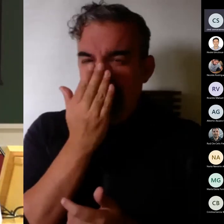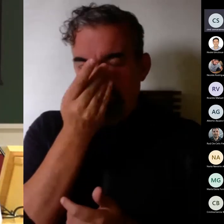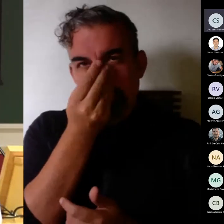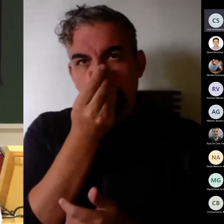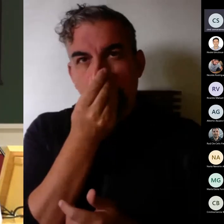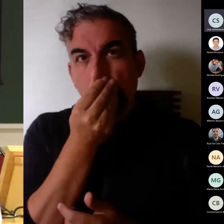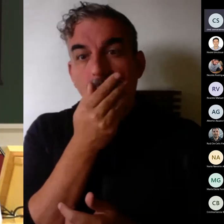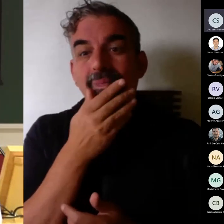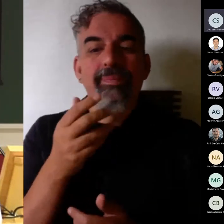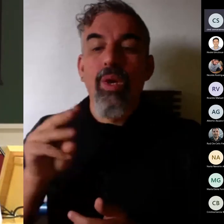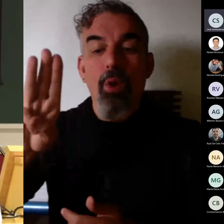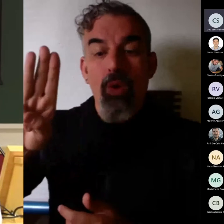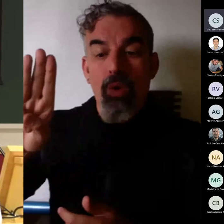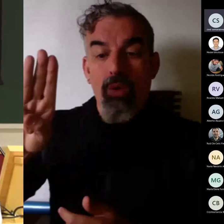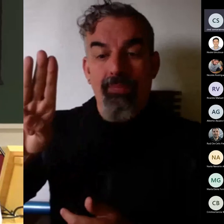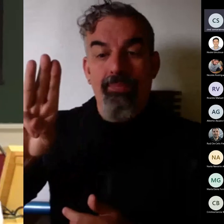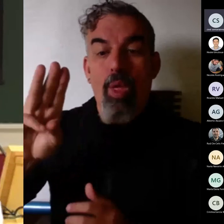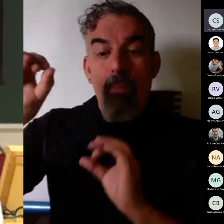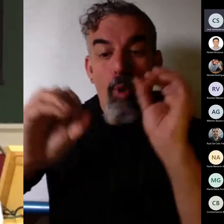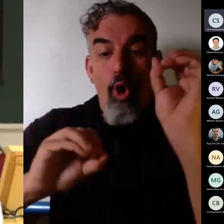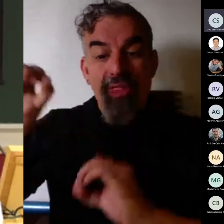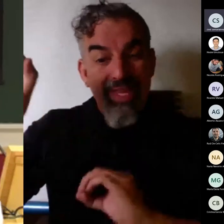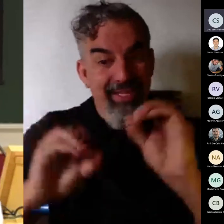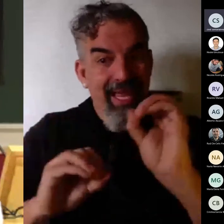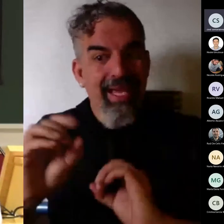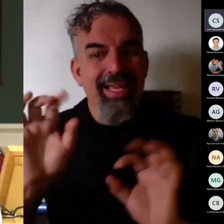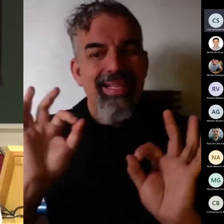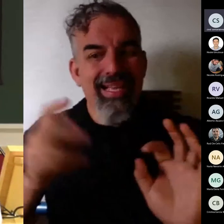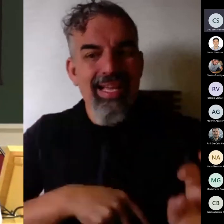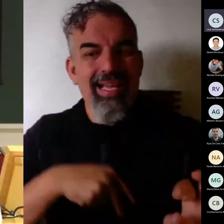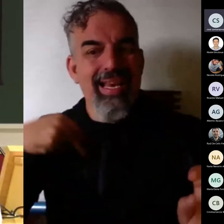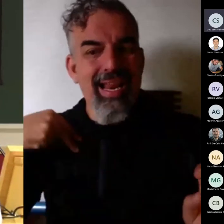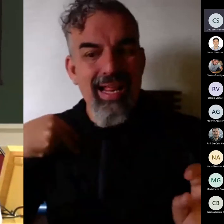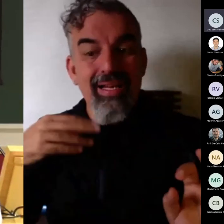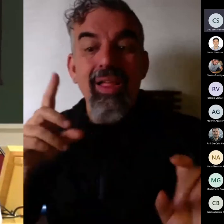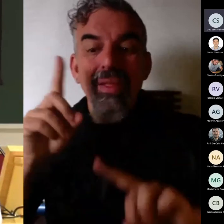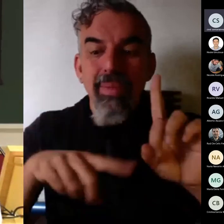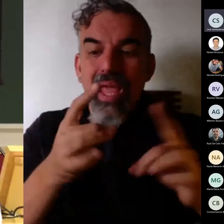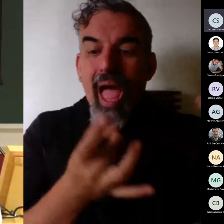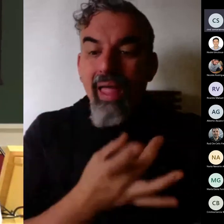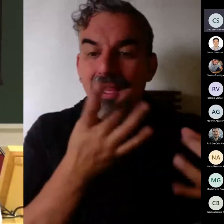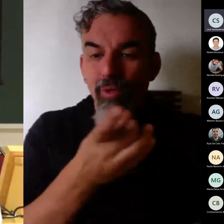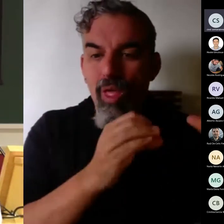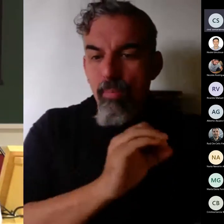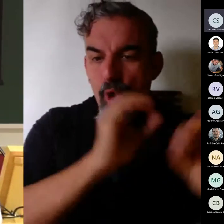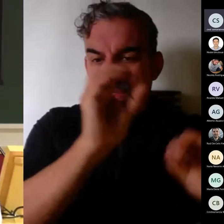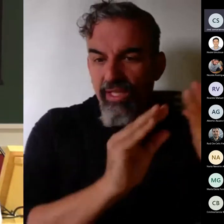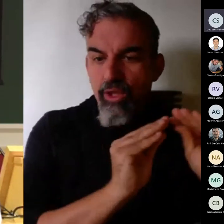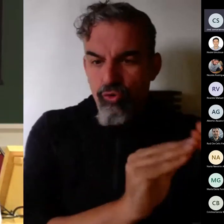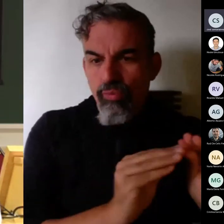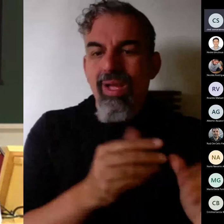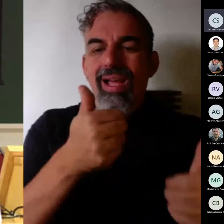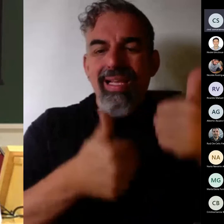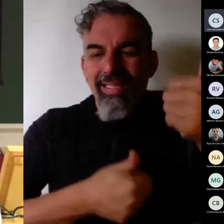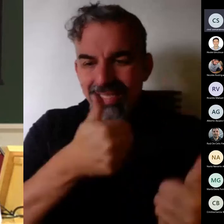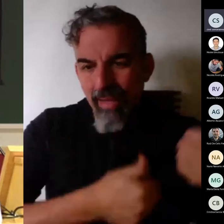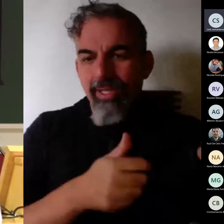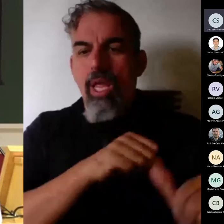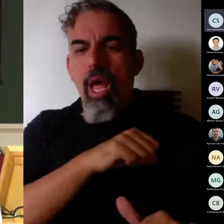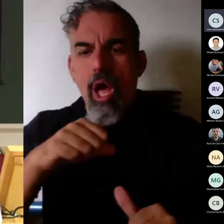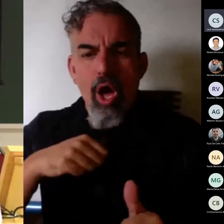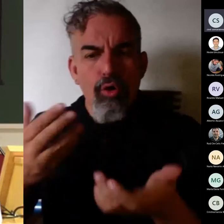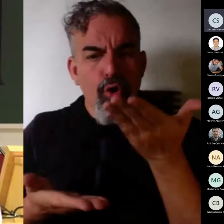o la ponderación genérica a cada uno de los tipos de actividades exámenes auto evaluaciones